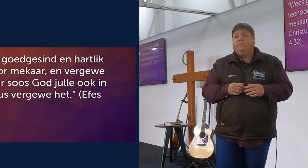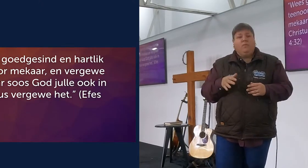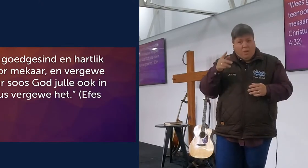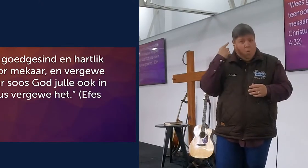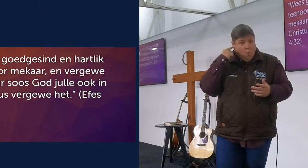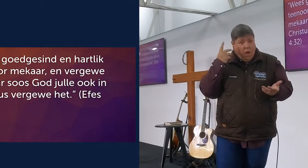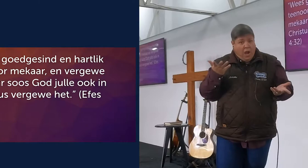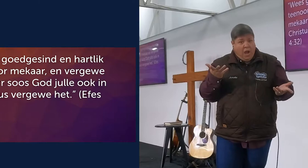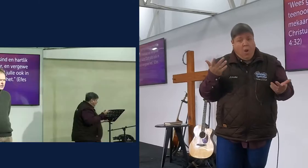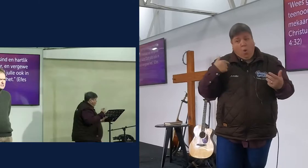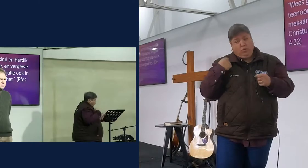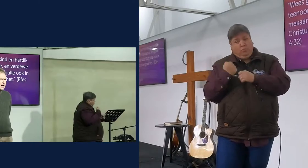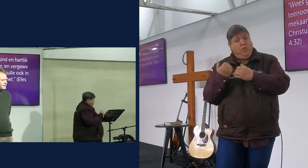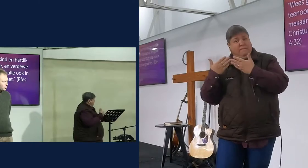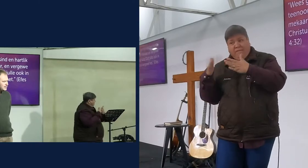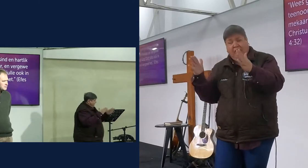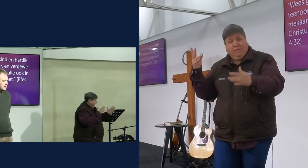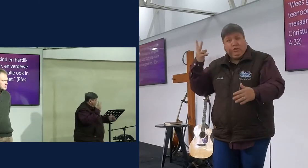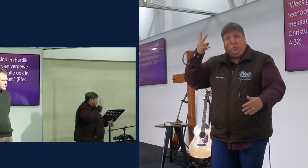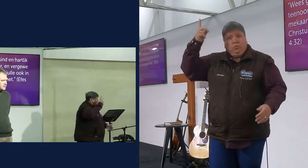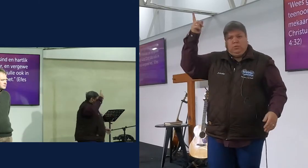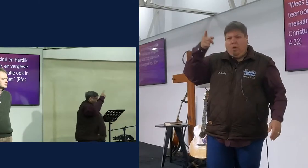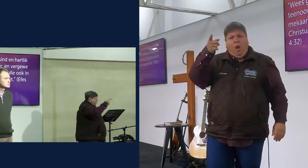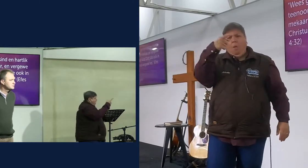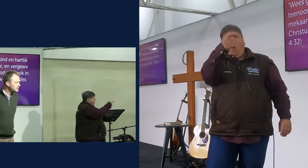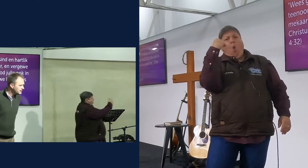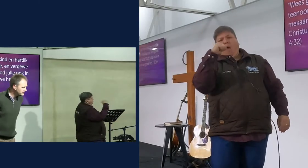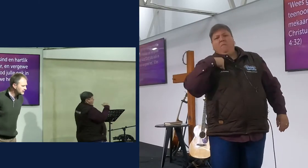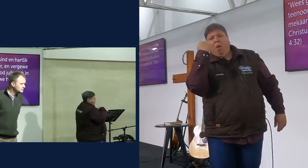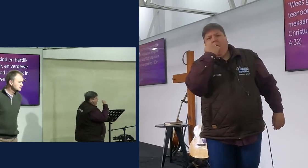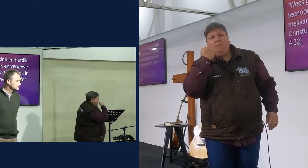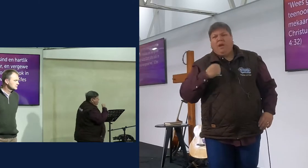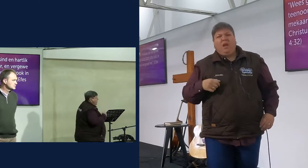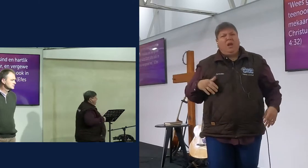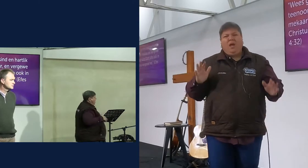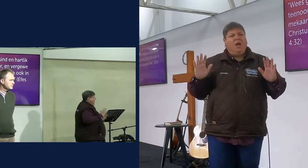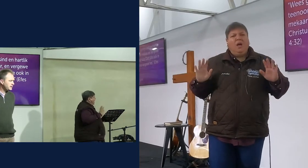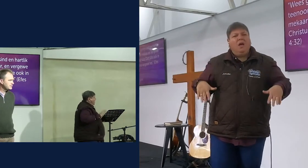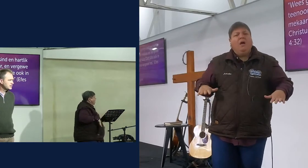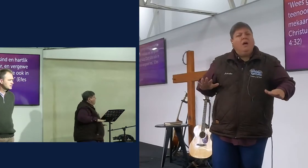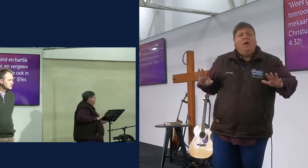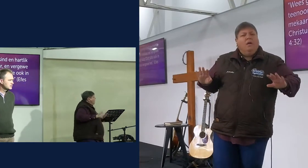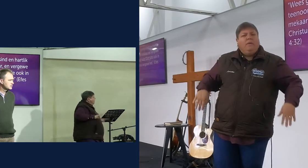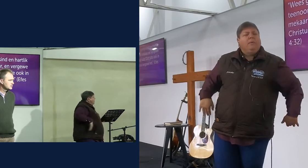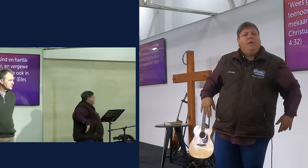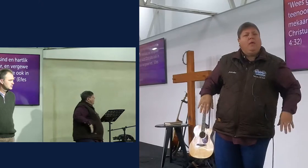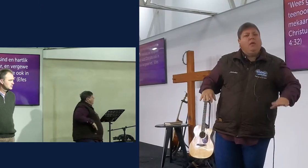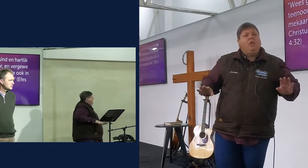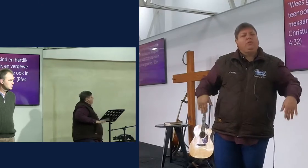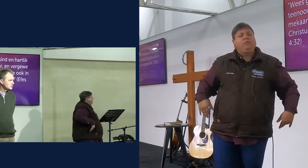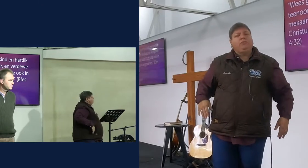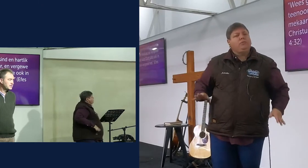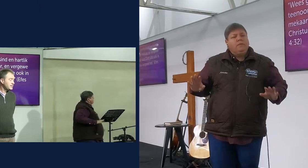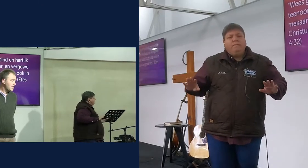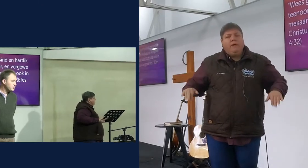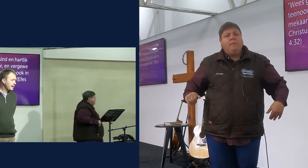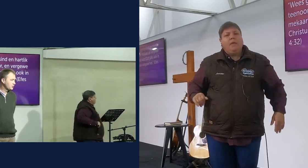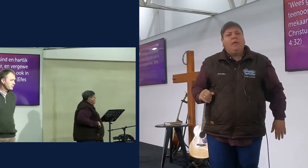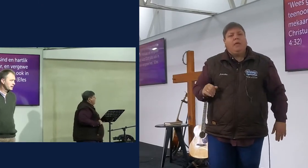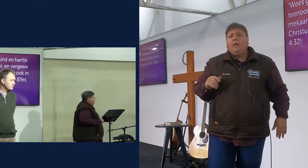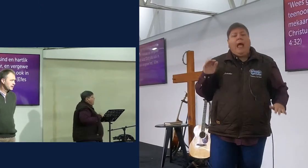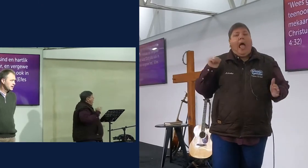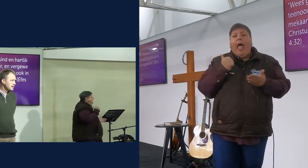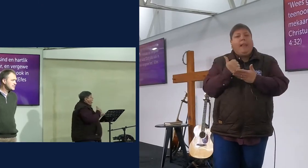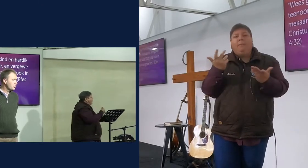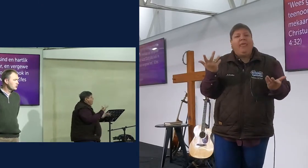ons moet vergewe en jy sê maar, hy het toch jammer gesê nie vergewe dit vergewe dit want dit gaat jou nie